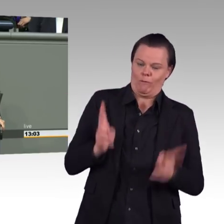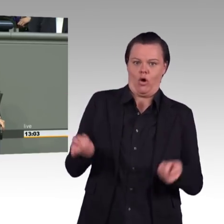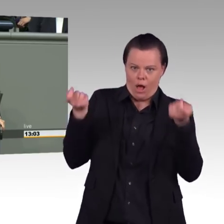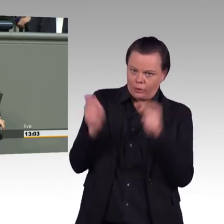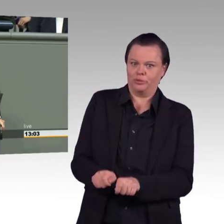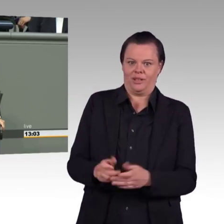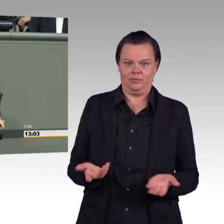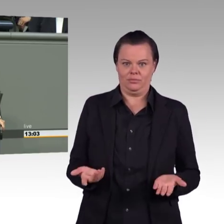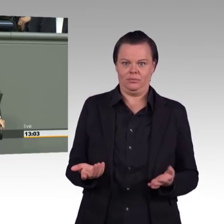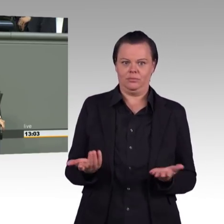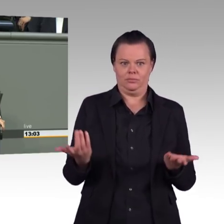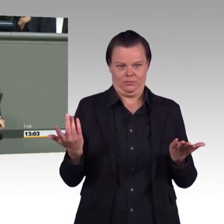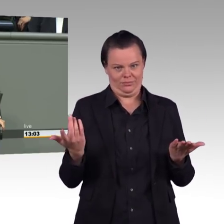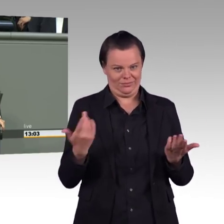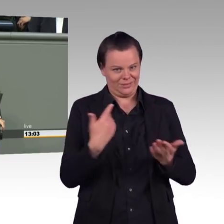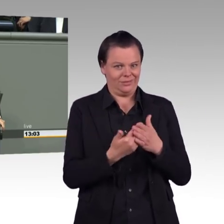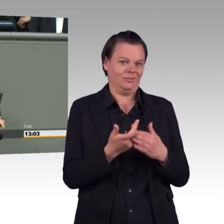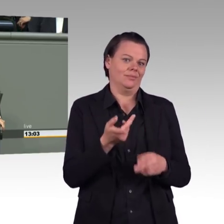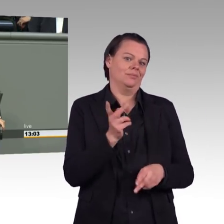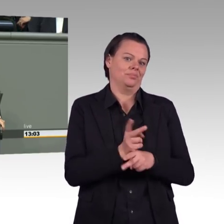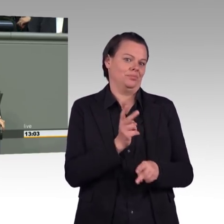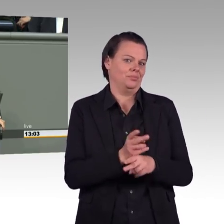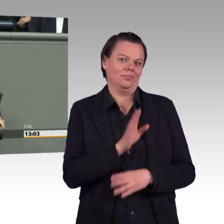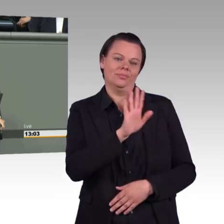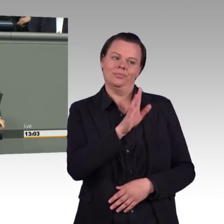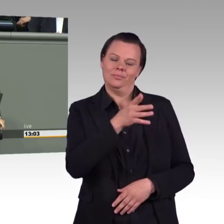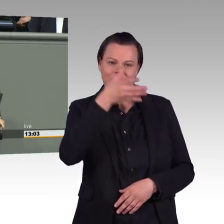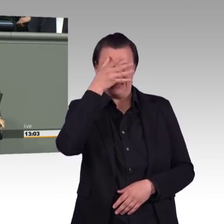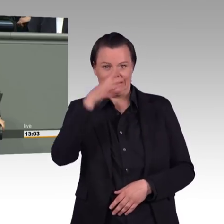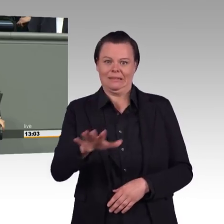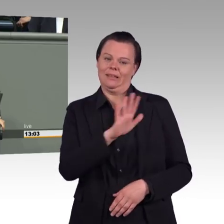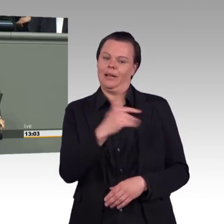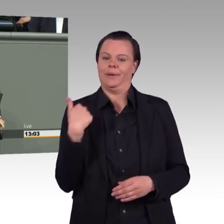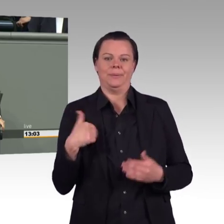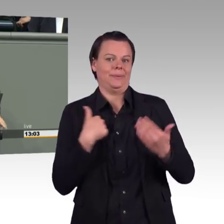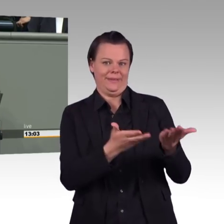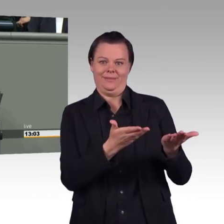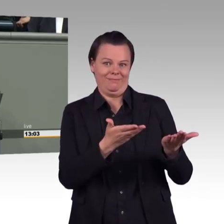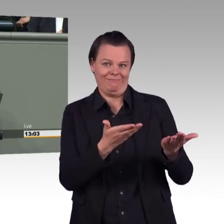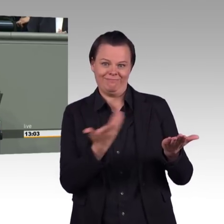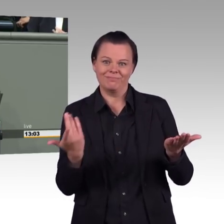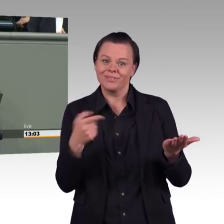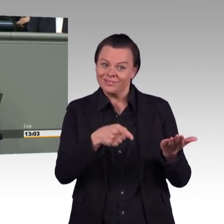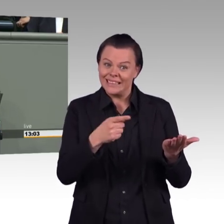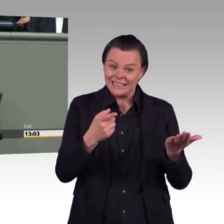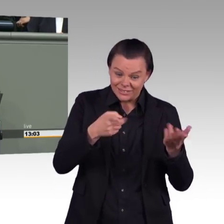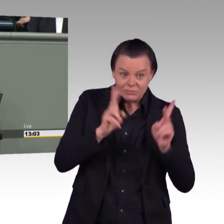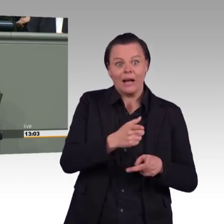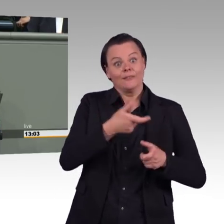wird, wenn die Kohlekraftwerke jetzt sofort abgeschaltet werden. Aber der Blick auf die Region,